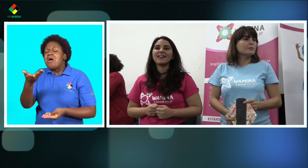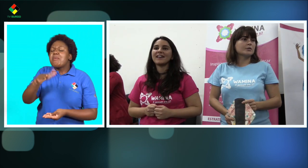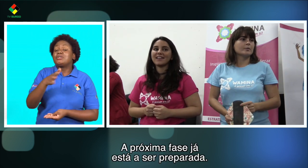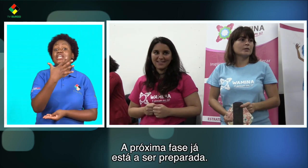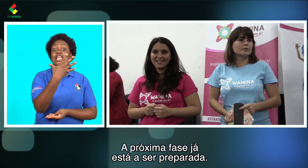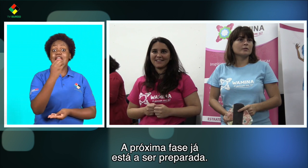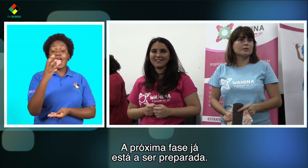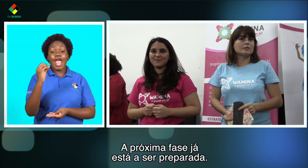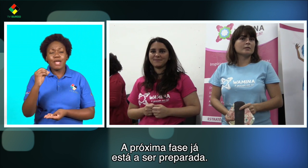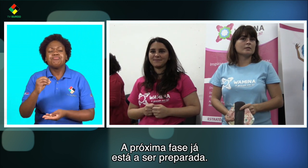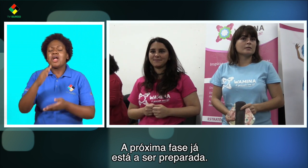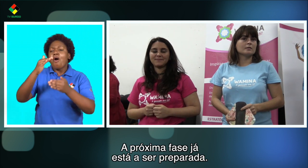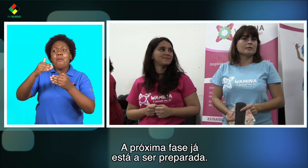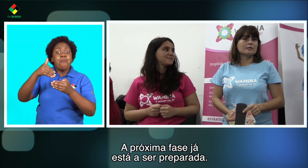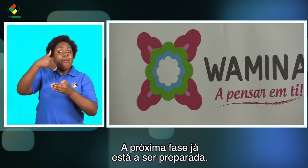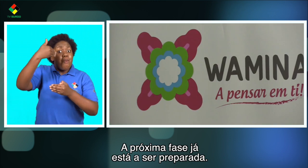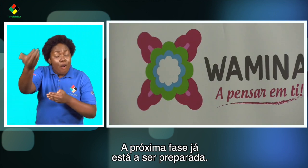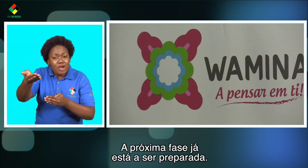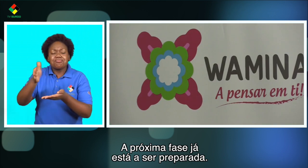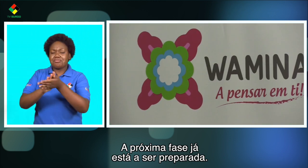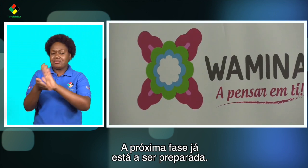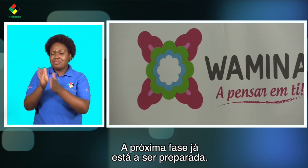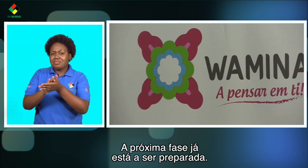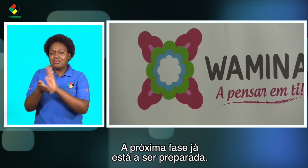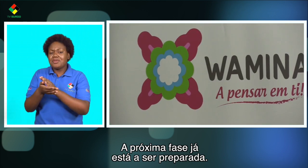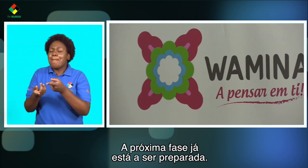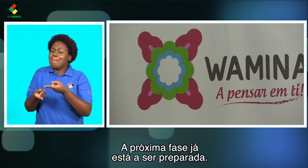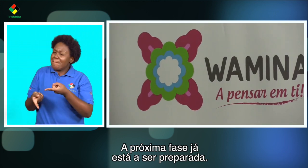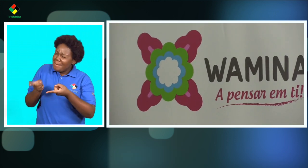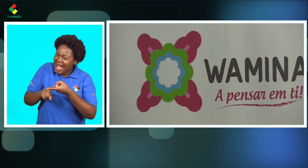próxima fase já está a ser preparada